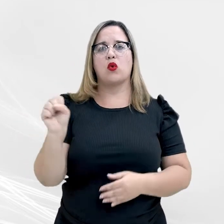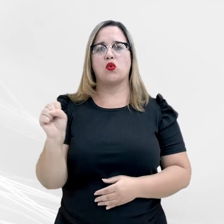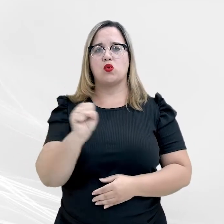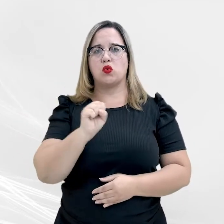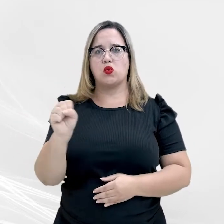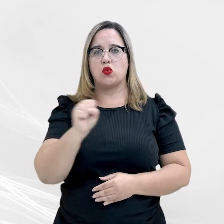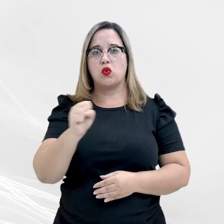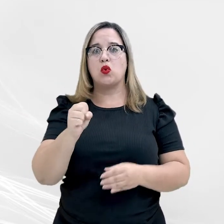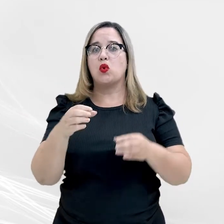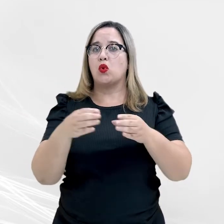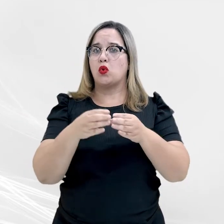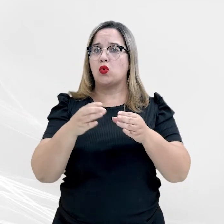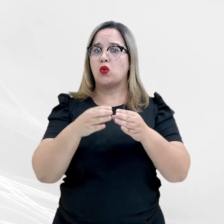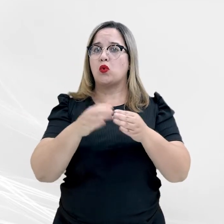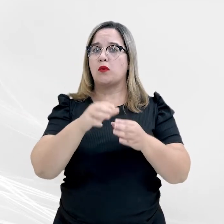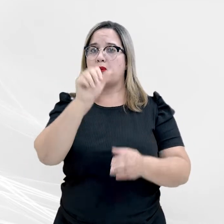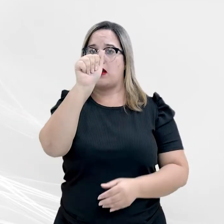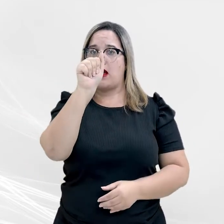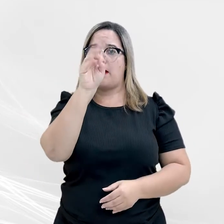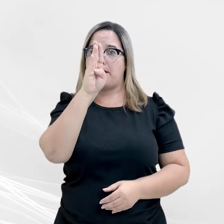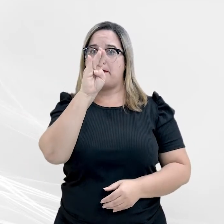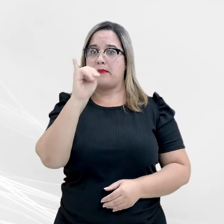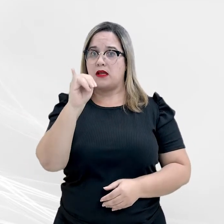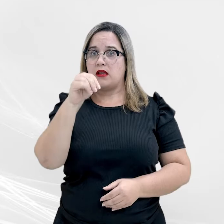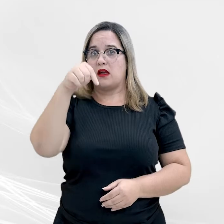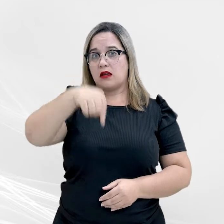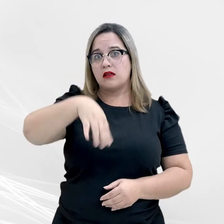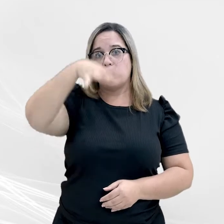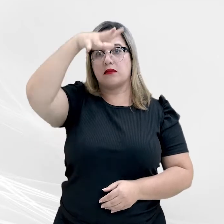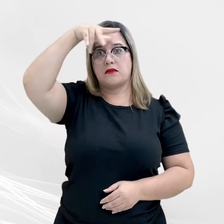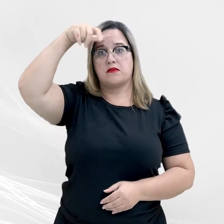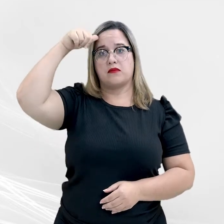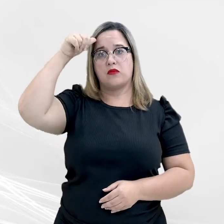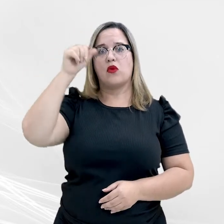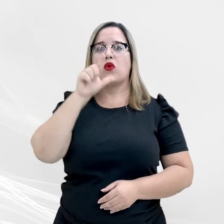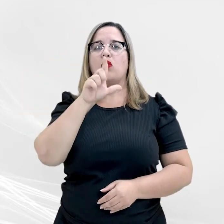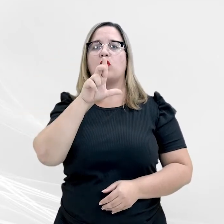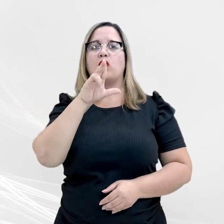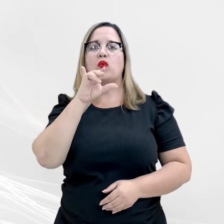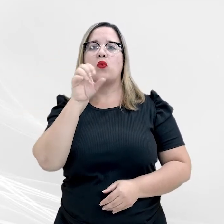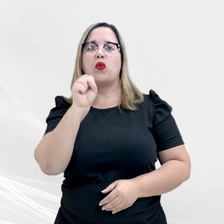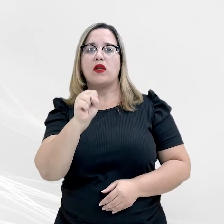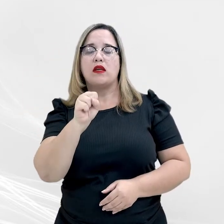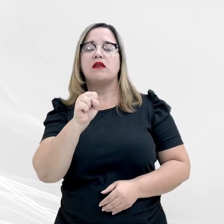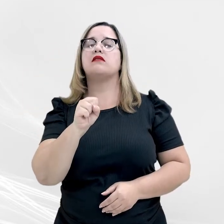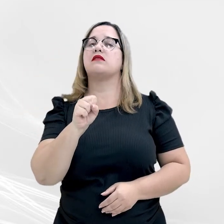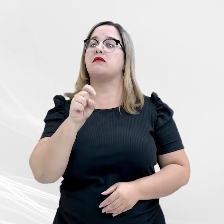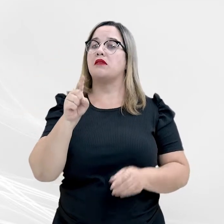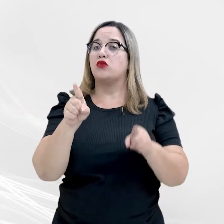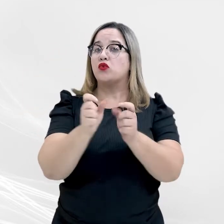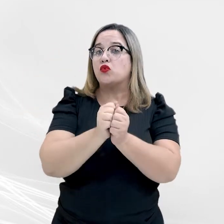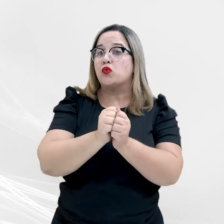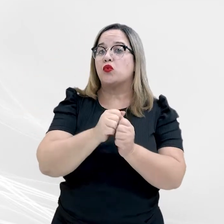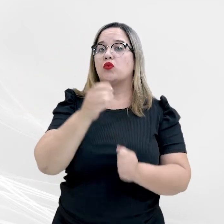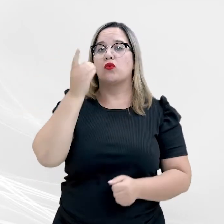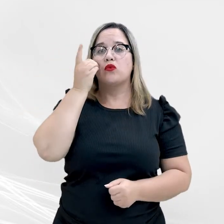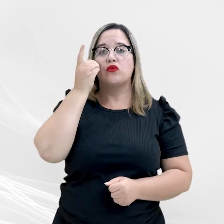da Agência Brasileira de Inteligência em Mato Grosso, Luiz Felipe Midom de Melo, e o diretor de inteligência da